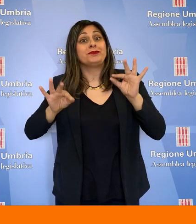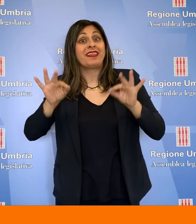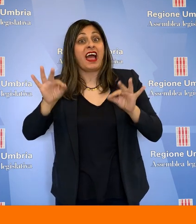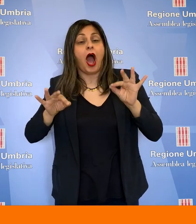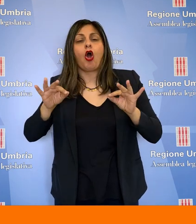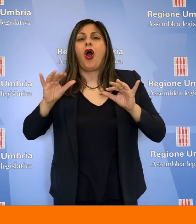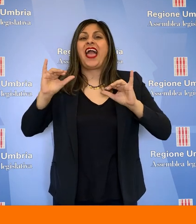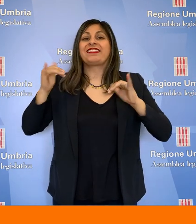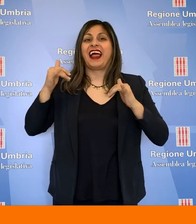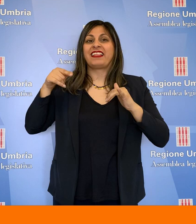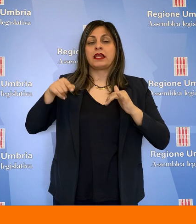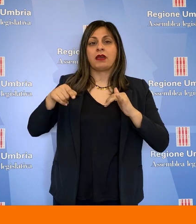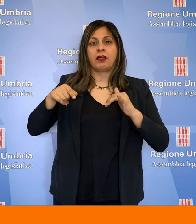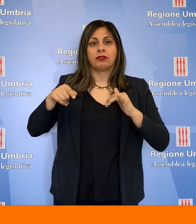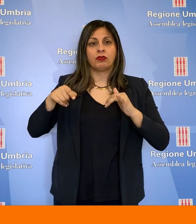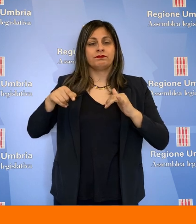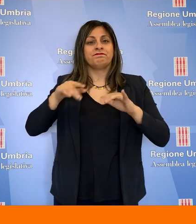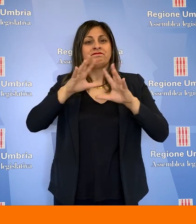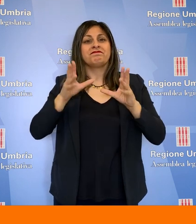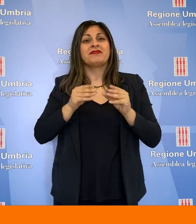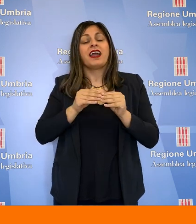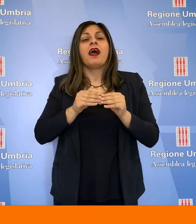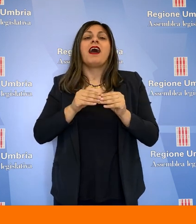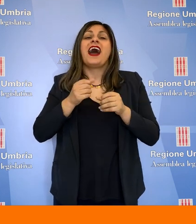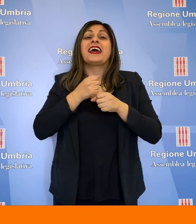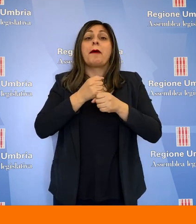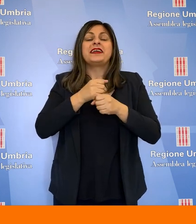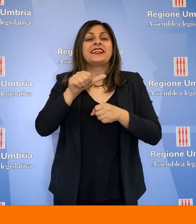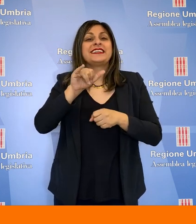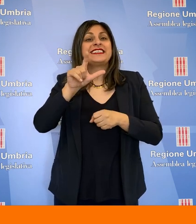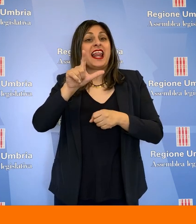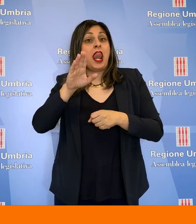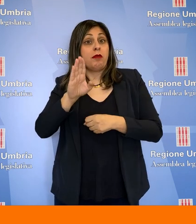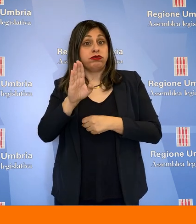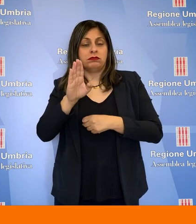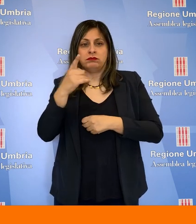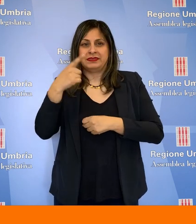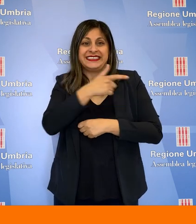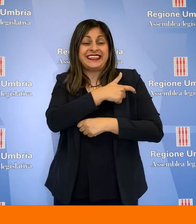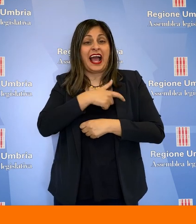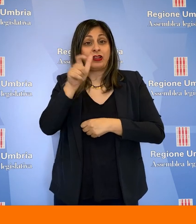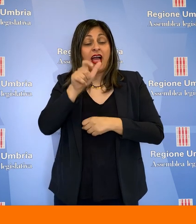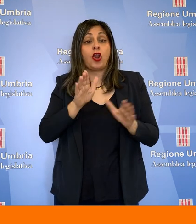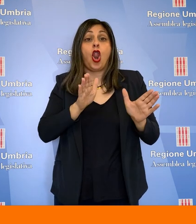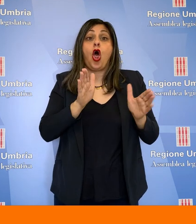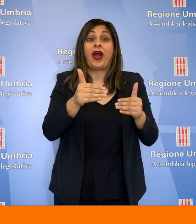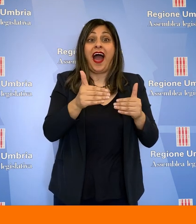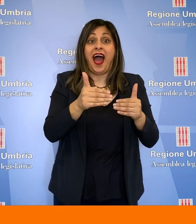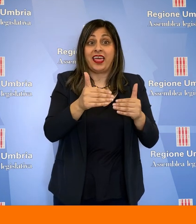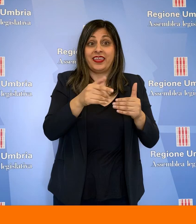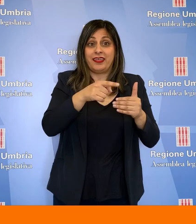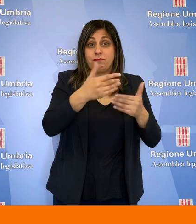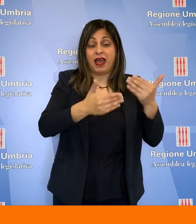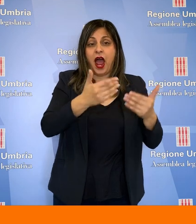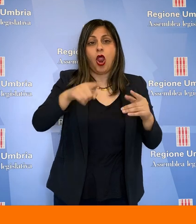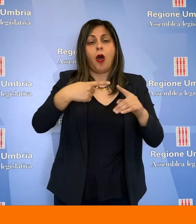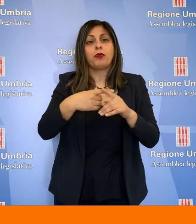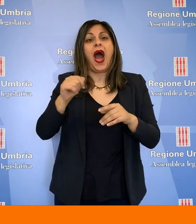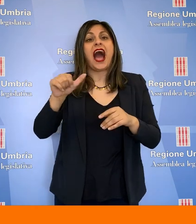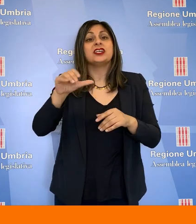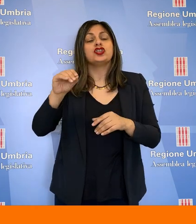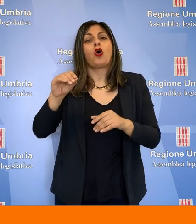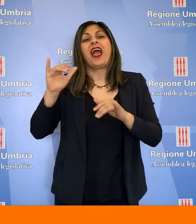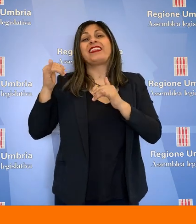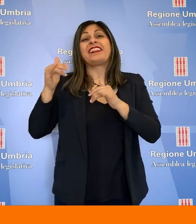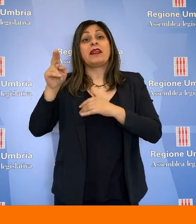E il grido di allarme lanciato in seconda commissione, presieduta da Valerio Mancini, da parte di operatori del comparto del pubblico spettacolo e dell